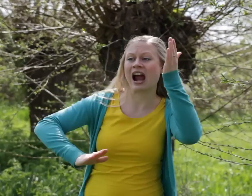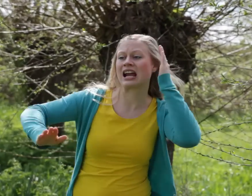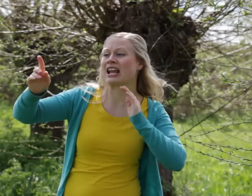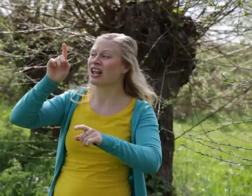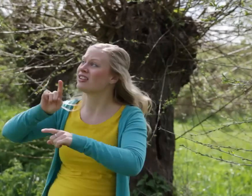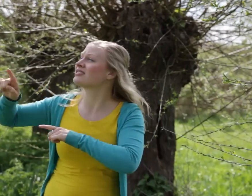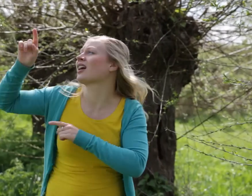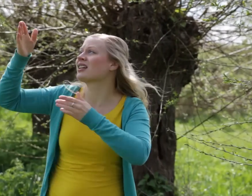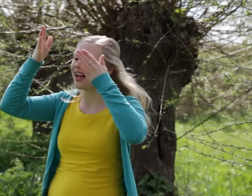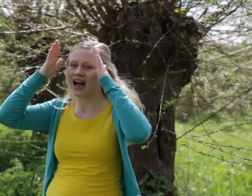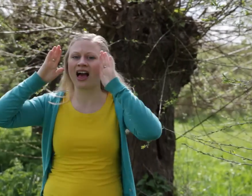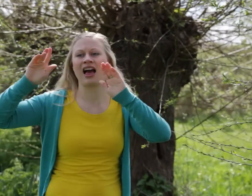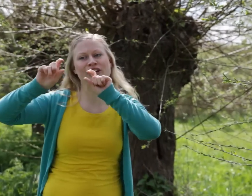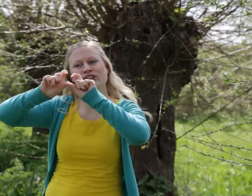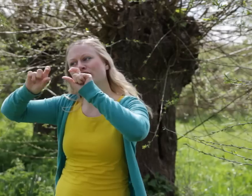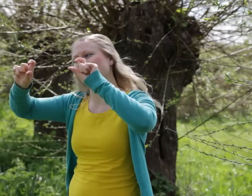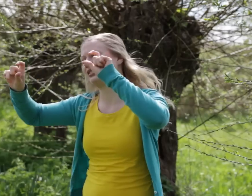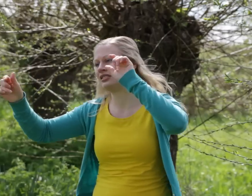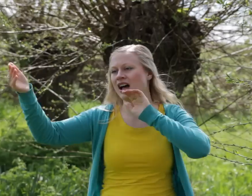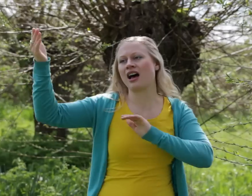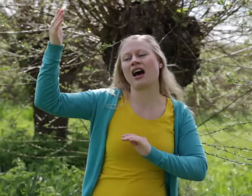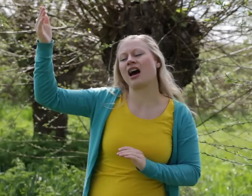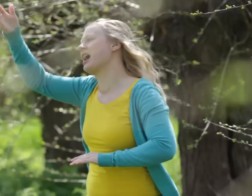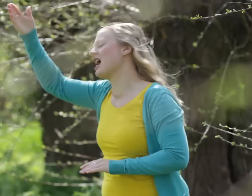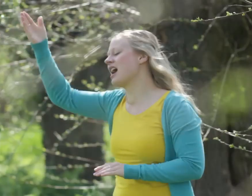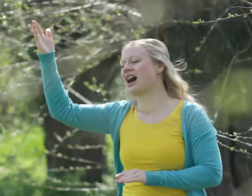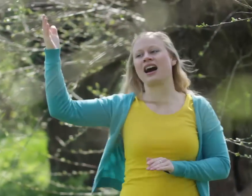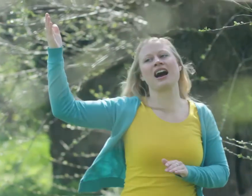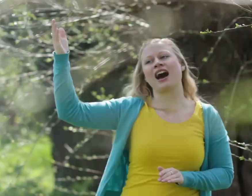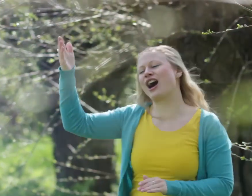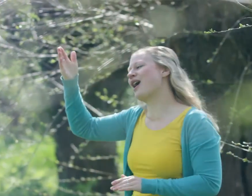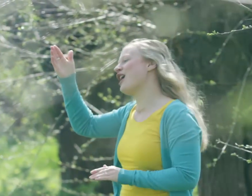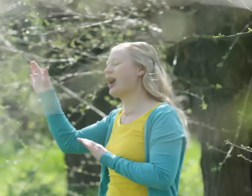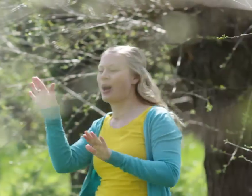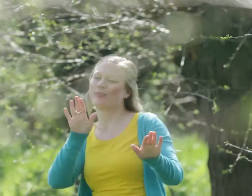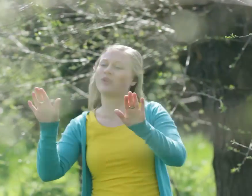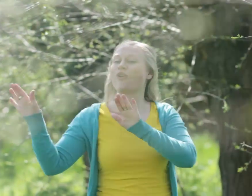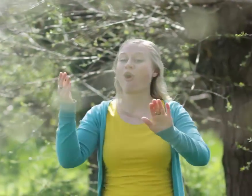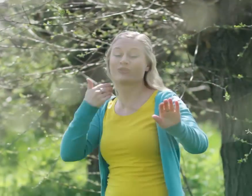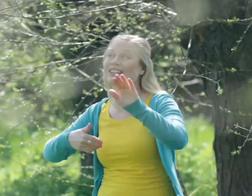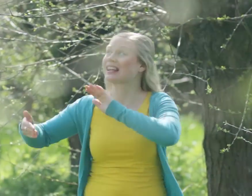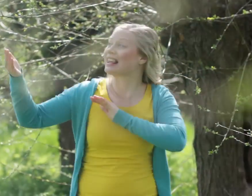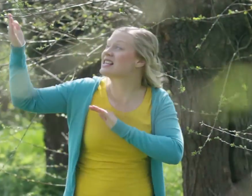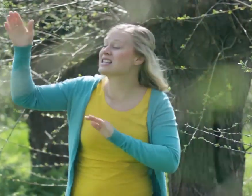verheerlijk zijn mijn heilige naam Looft u hier,